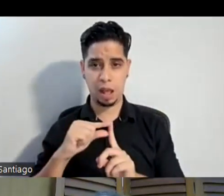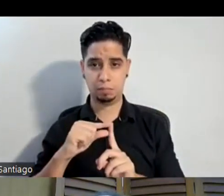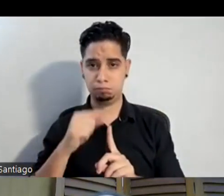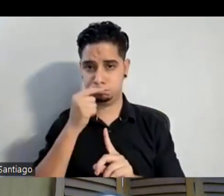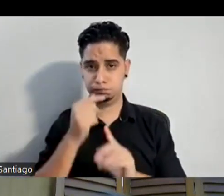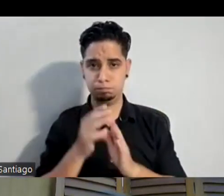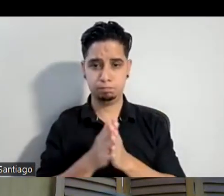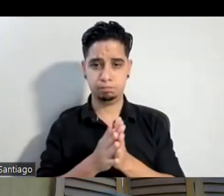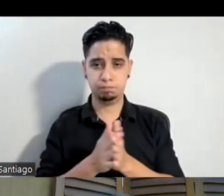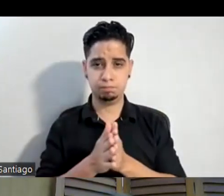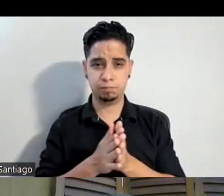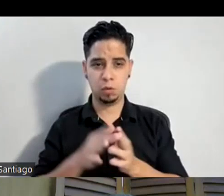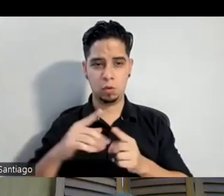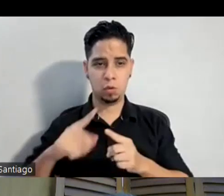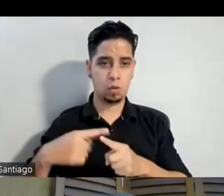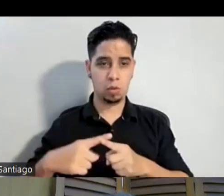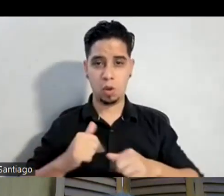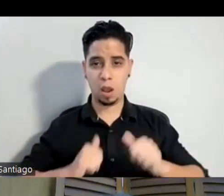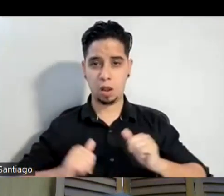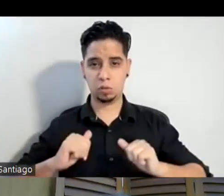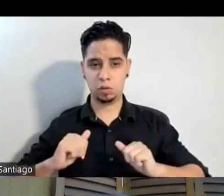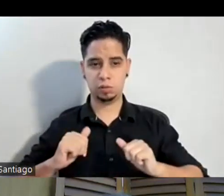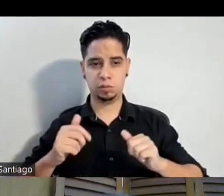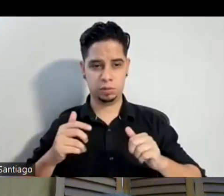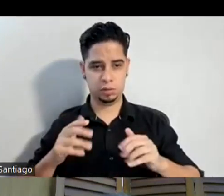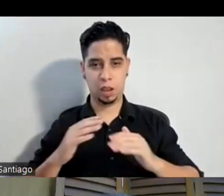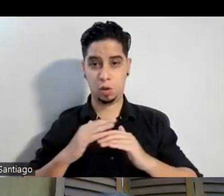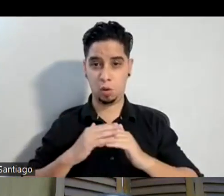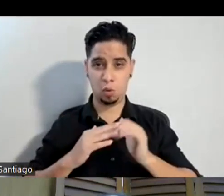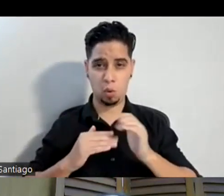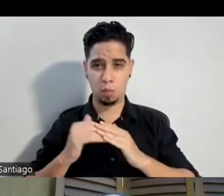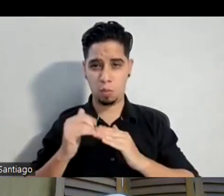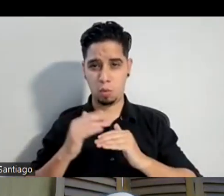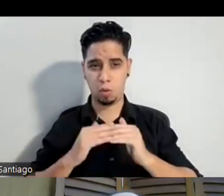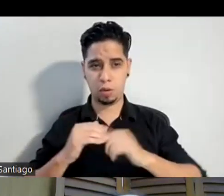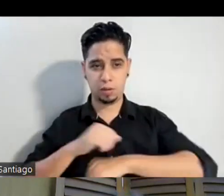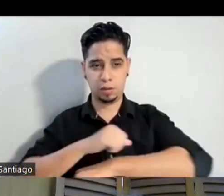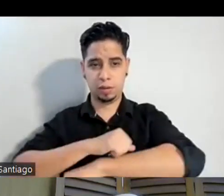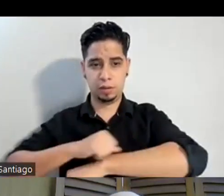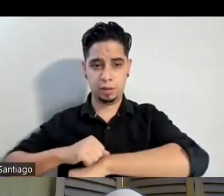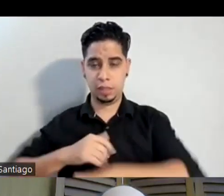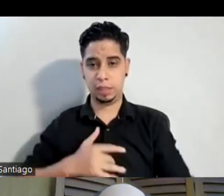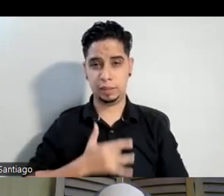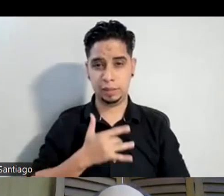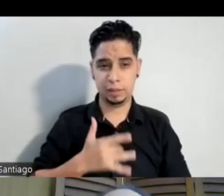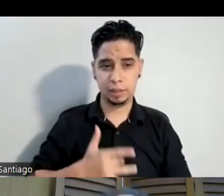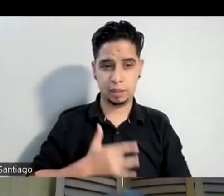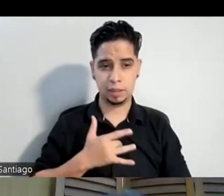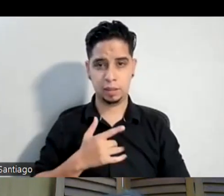cuando los actores y las actrices están cómodos en escena, parece como que no están trabajando, no